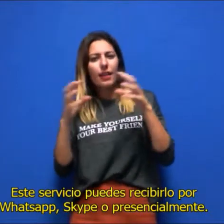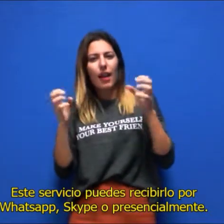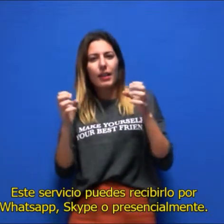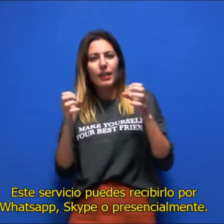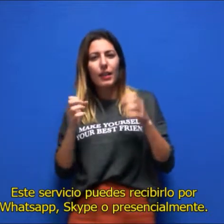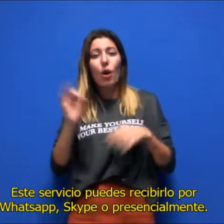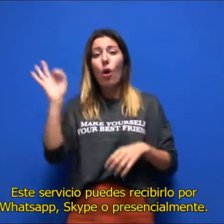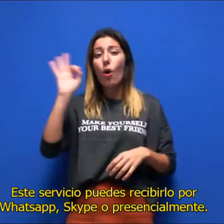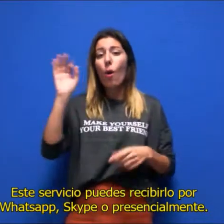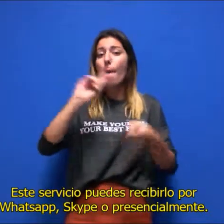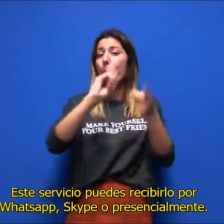presencialmente.